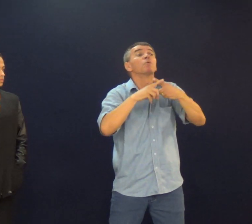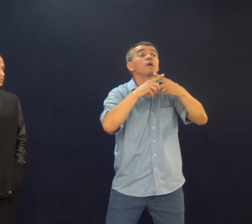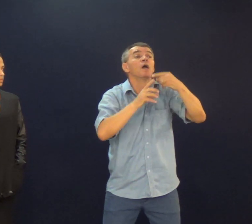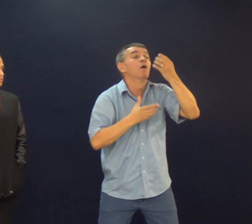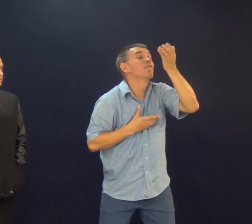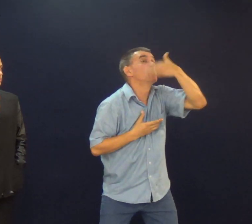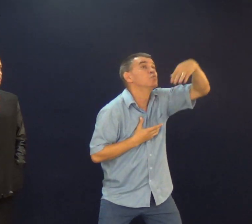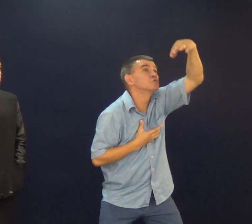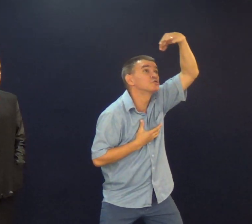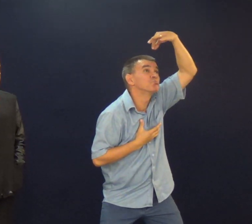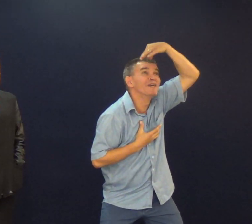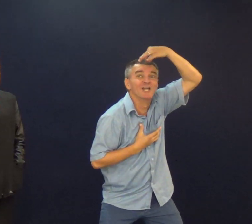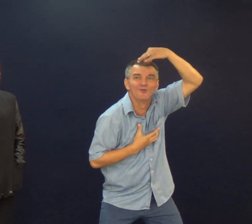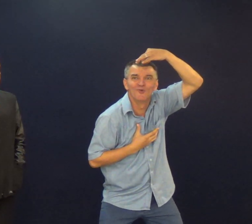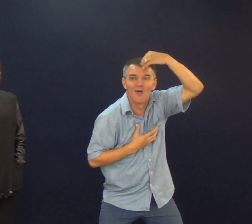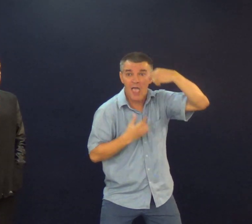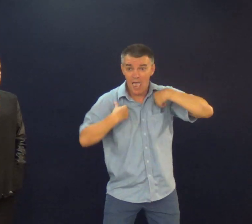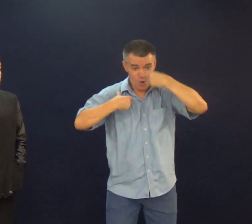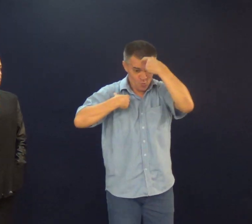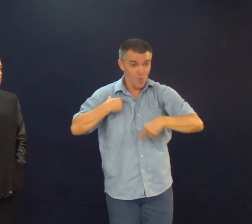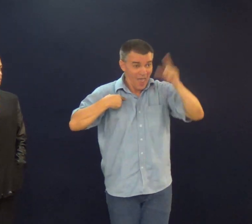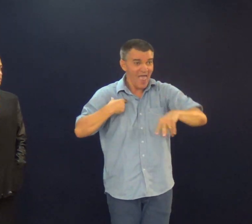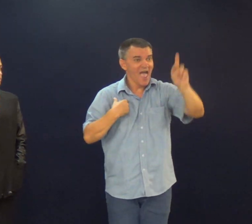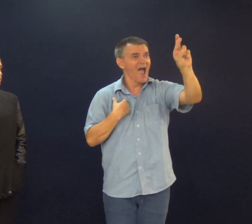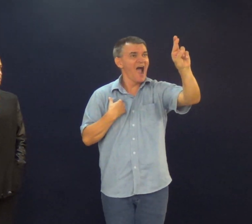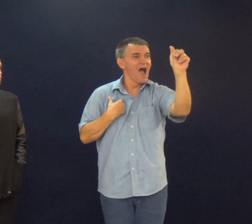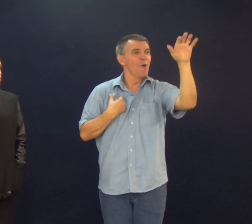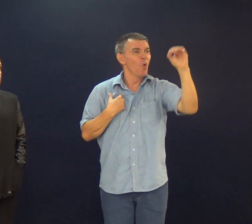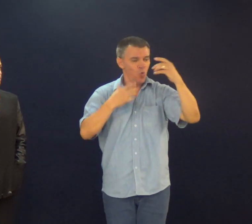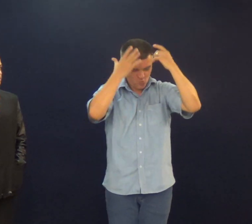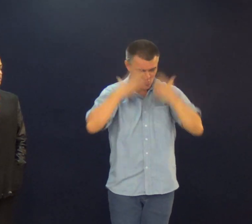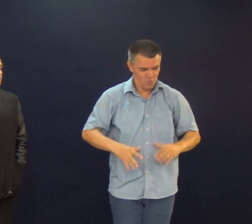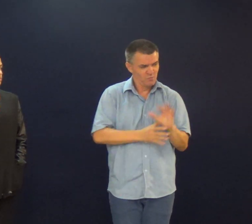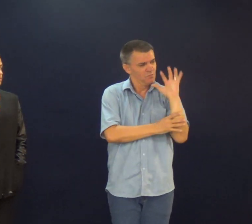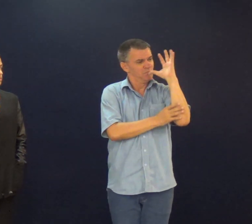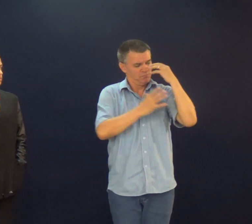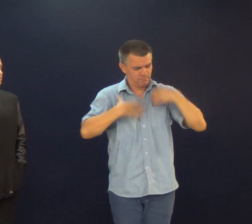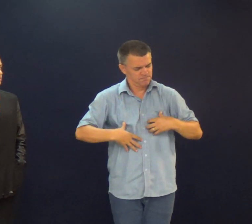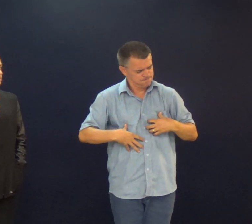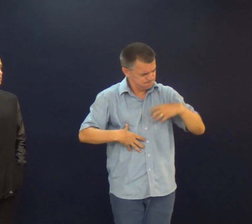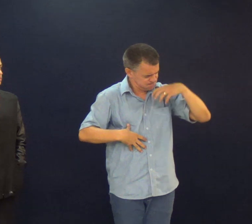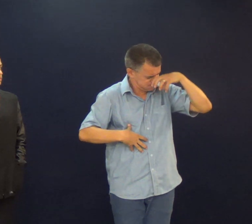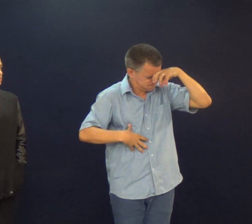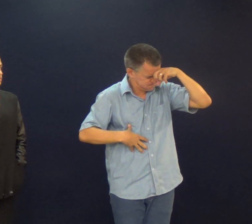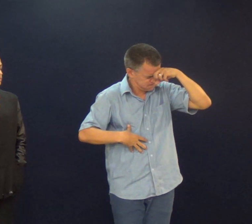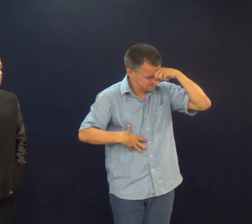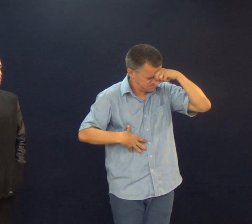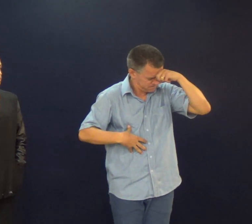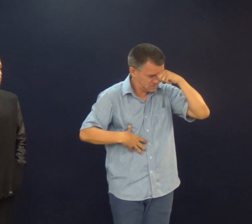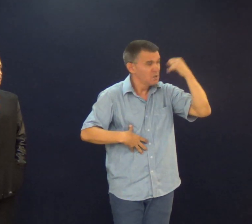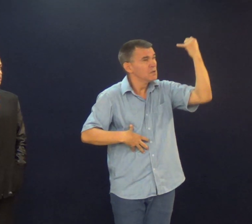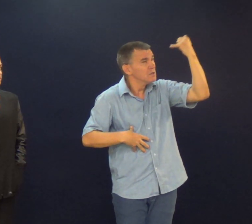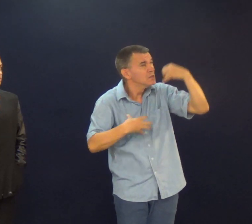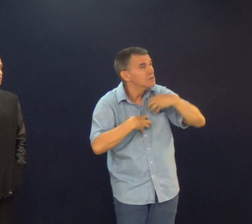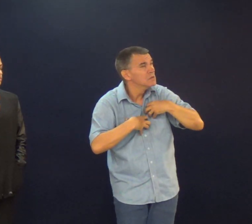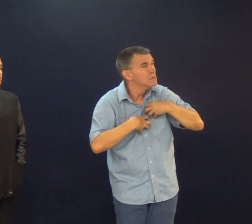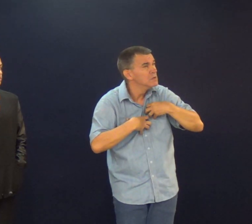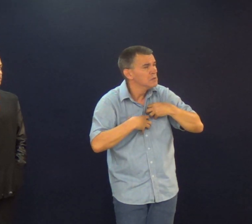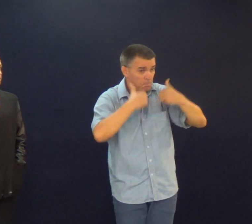Tem aquele momento da fé Nessa caminhada cristã Que você se torna, se fica conectado Com Jesus e você ouve Você